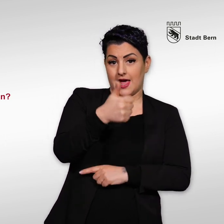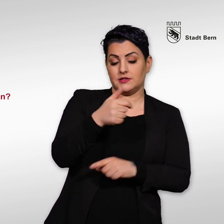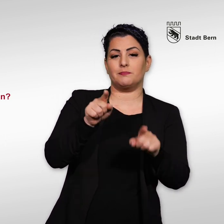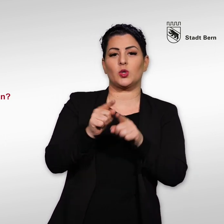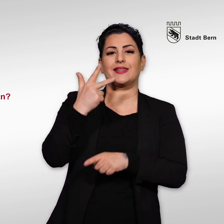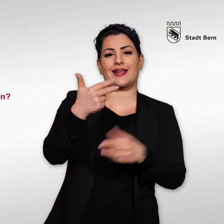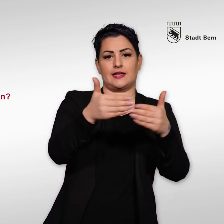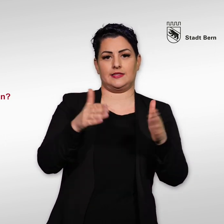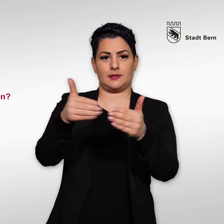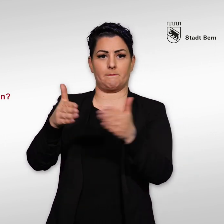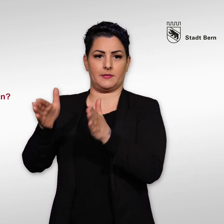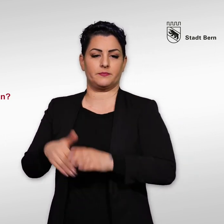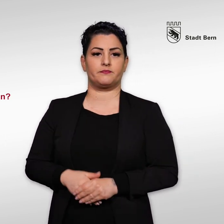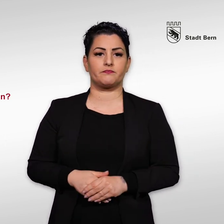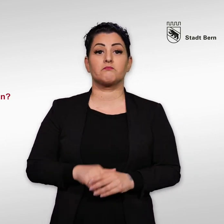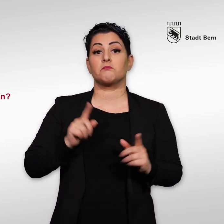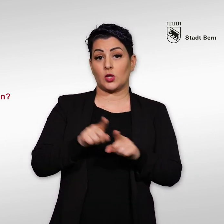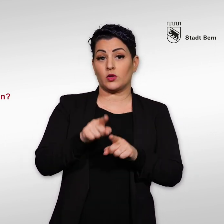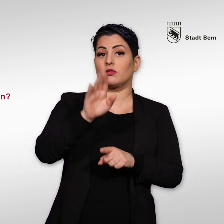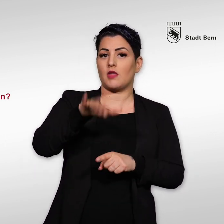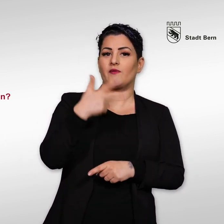Sie dürfen also eine Dreizimmerwohnung beantragen.